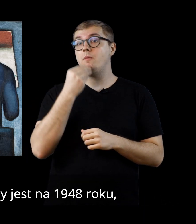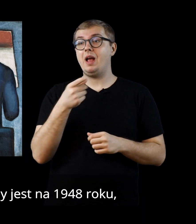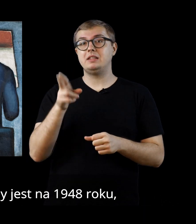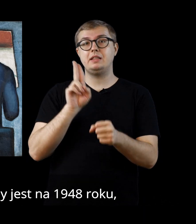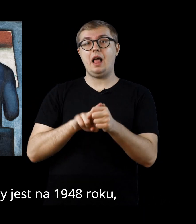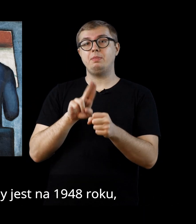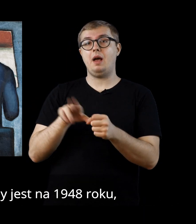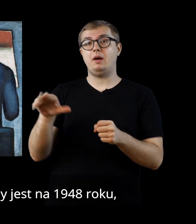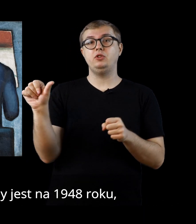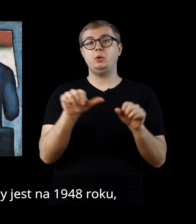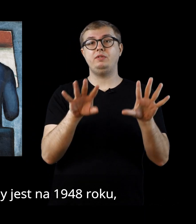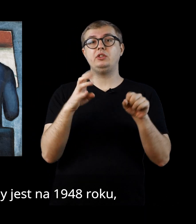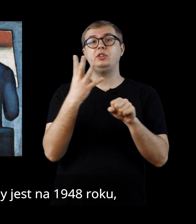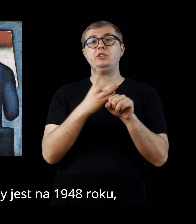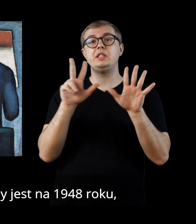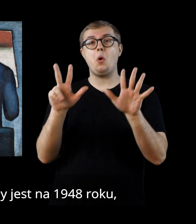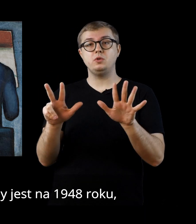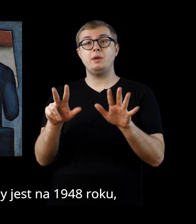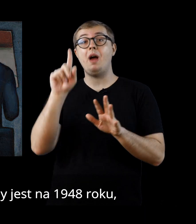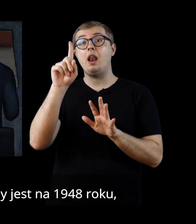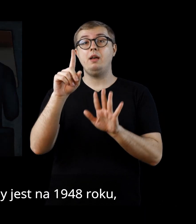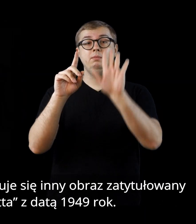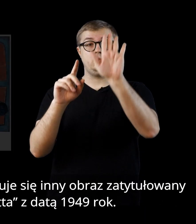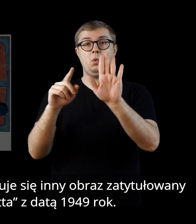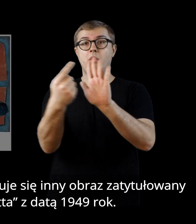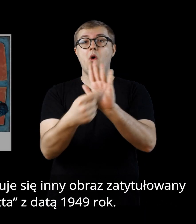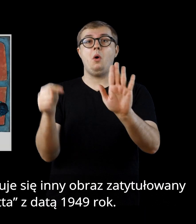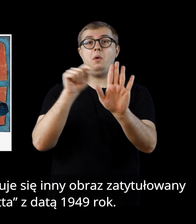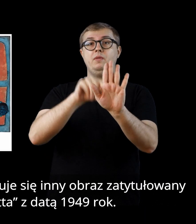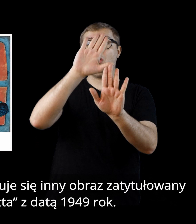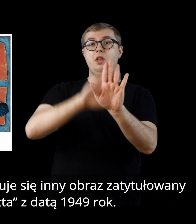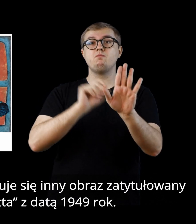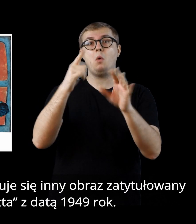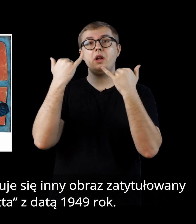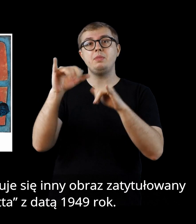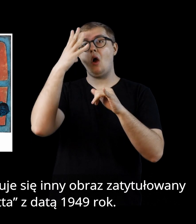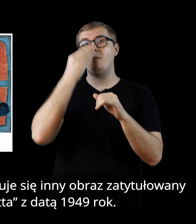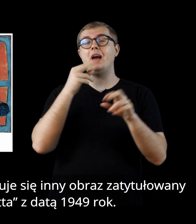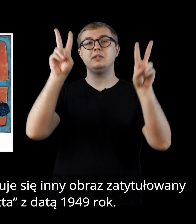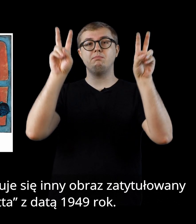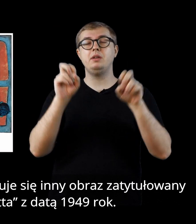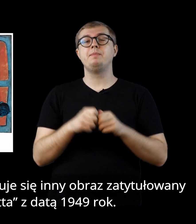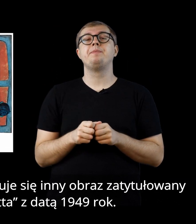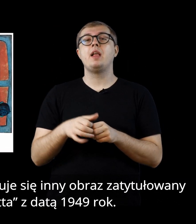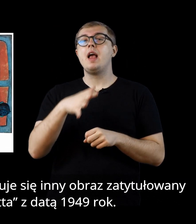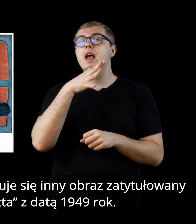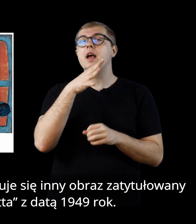Obraz datowany jest na 1948 rok, ale na jego odwrocie znajduje się inny obraz, zatytułowany